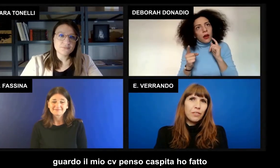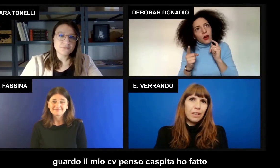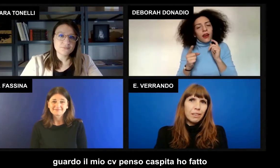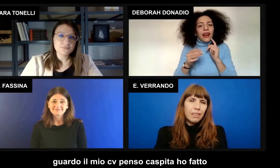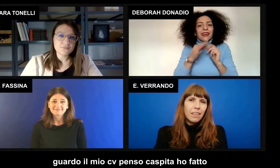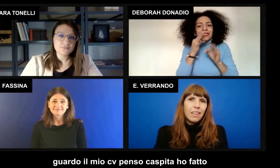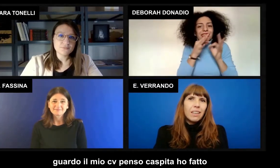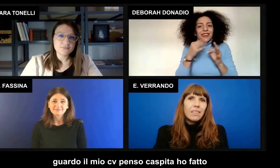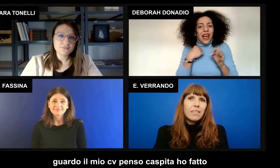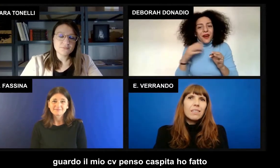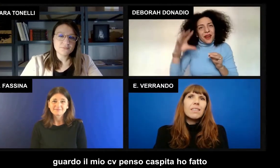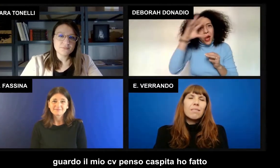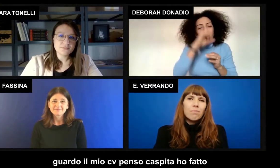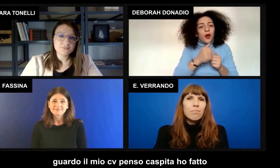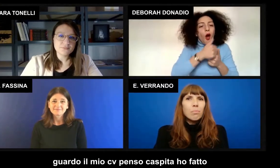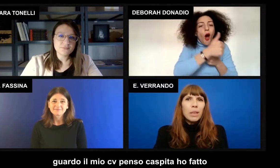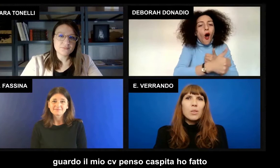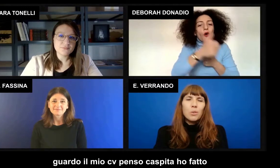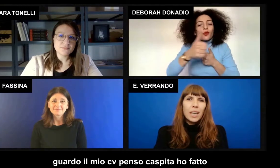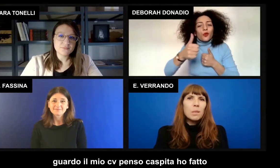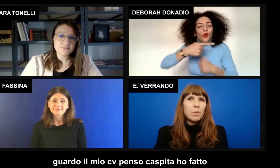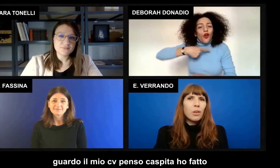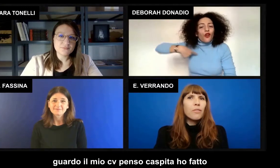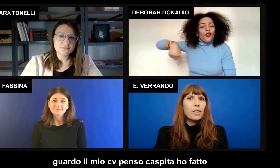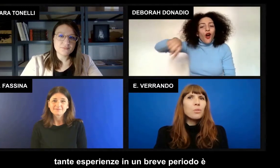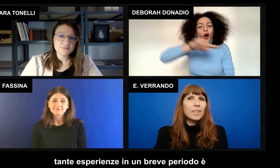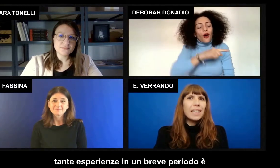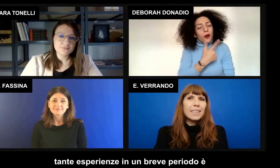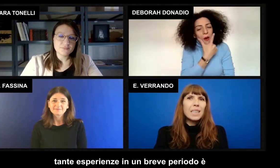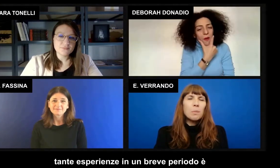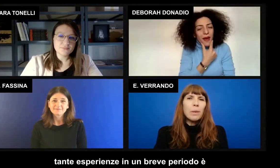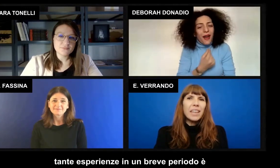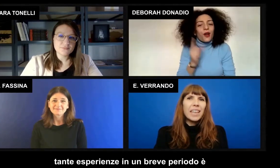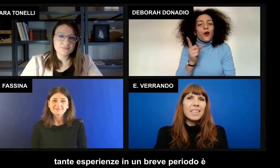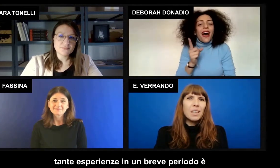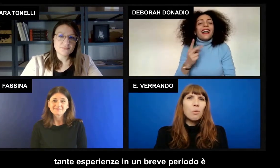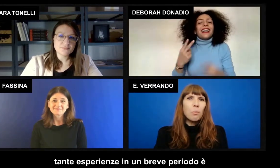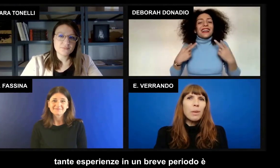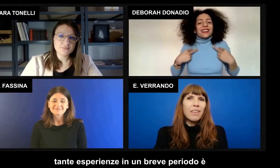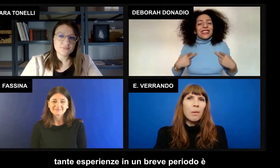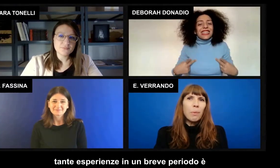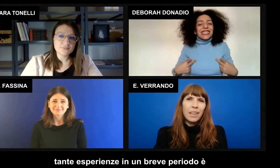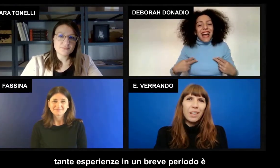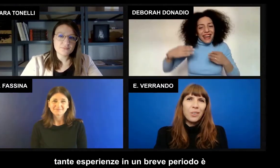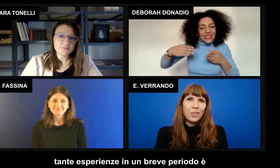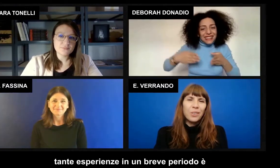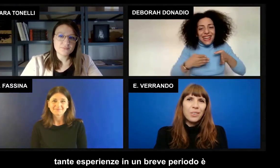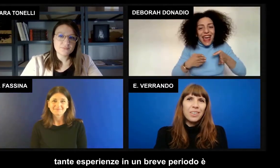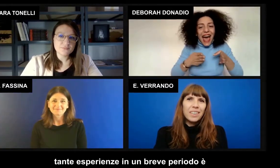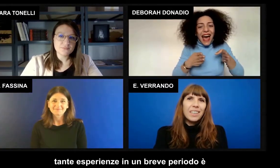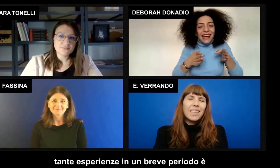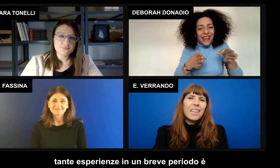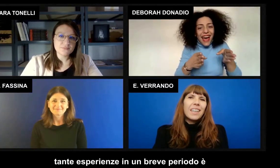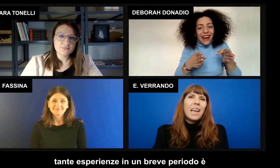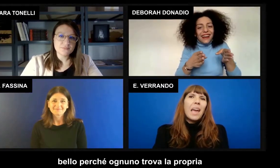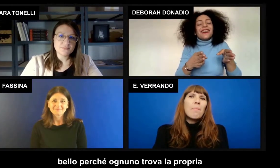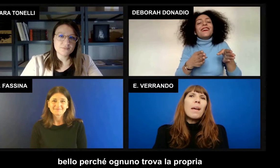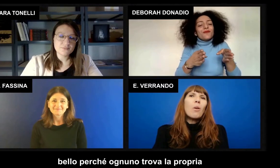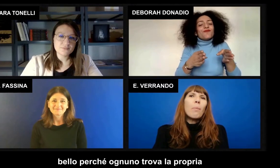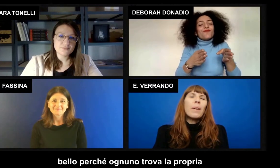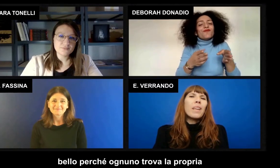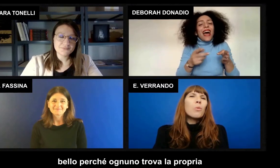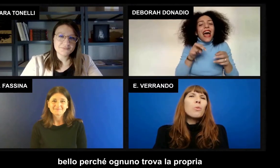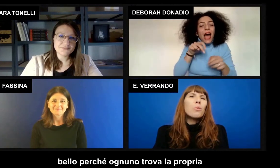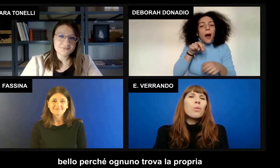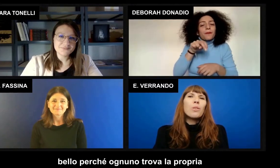cv penso, caspita ho fatto tante esperienze in un breve periodo, è